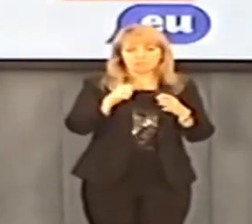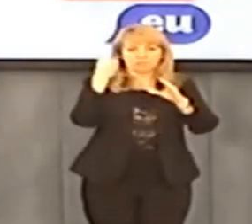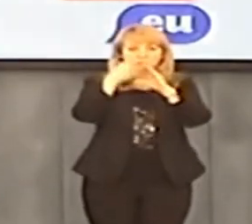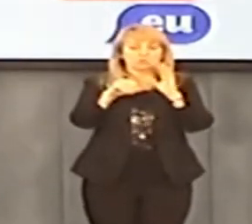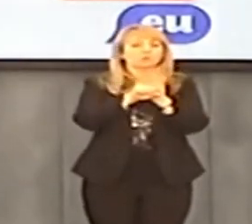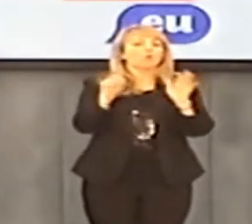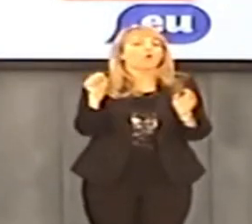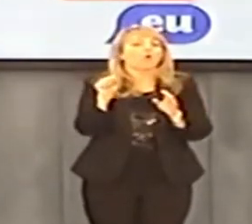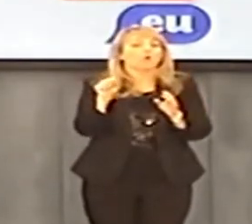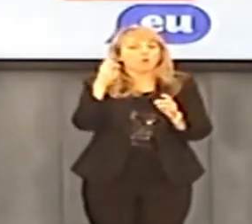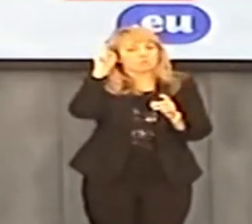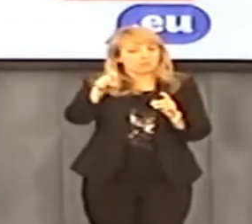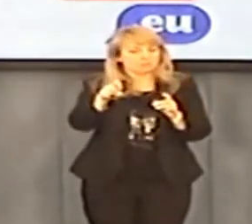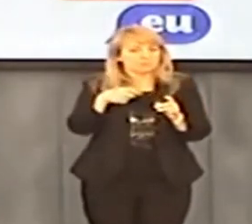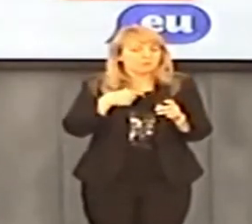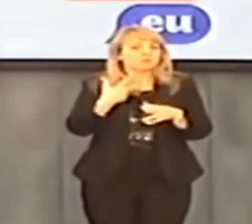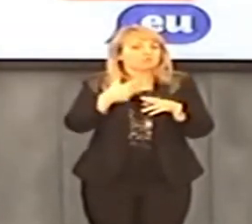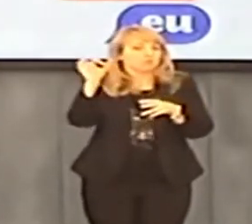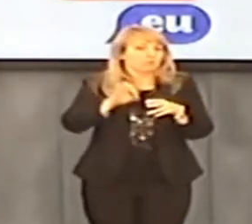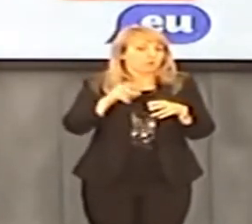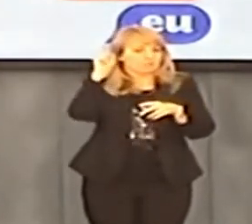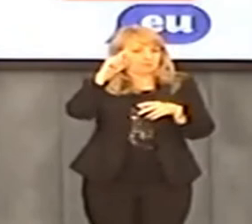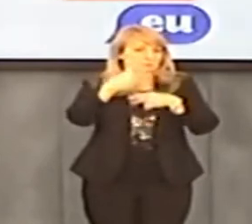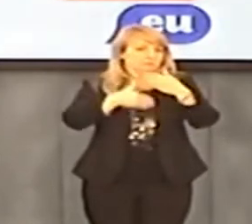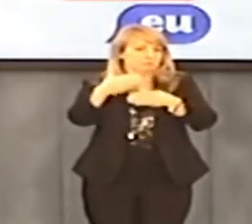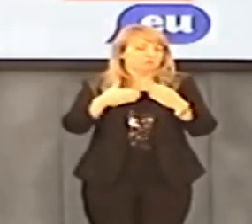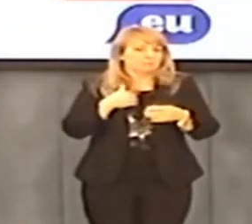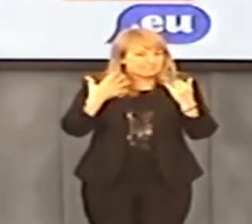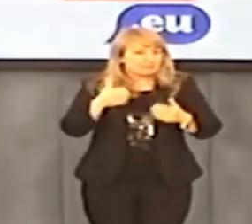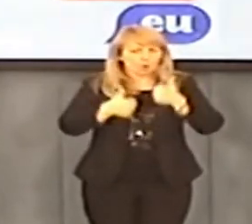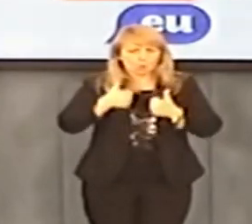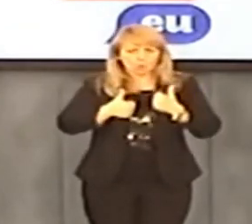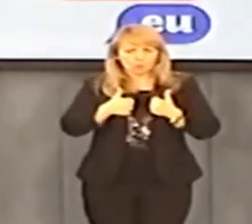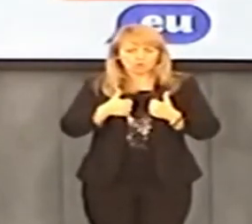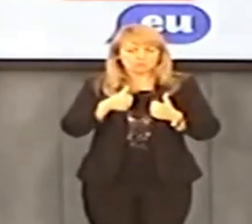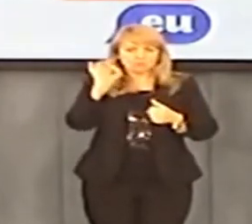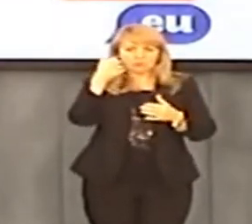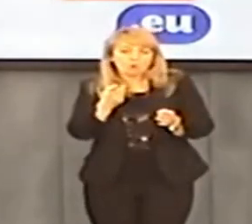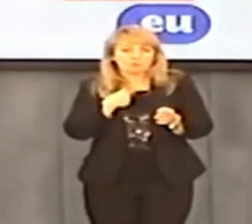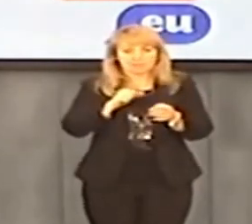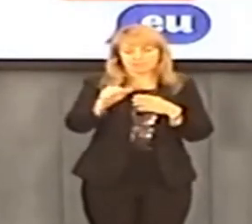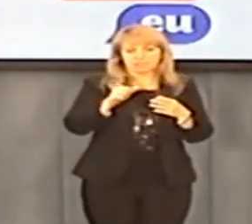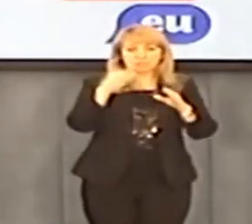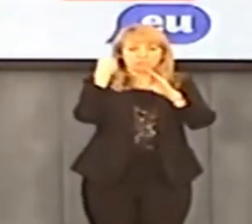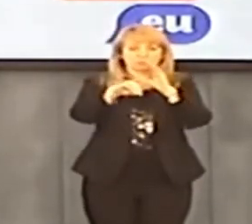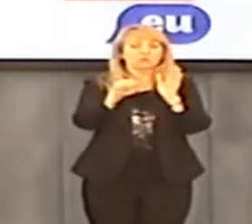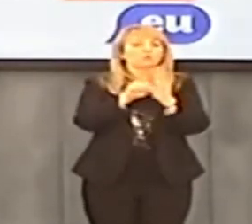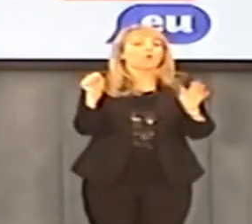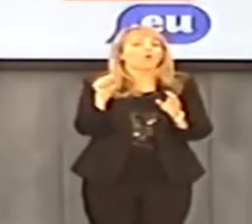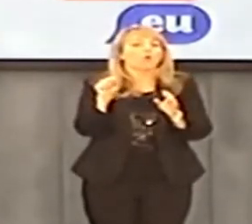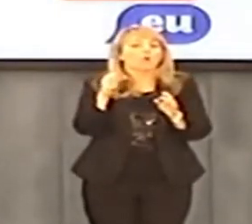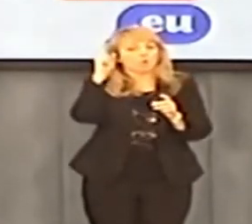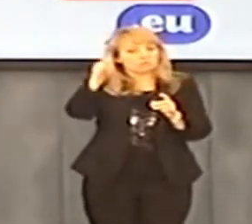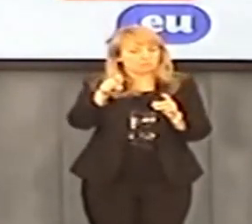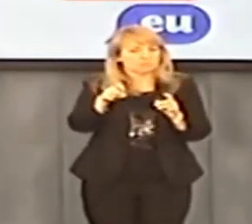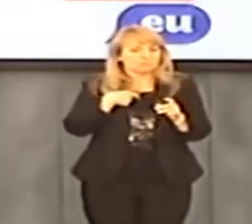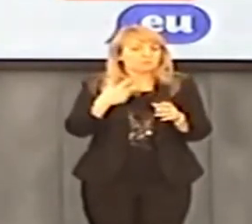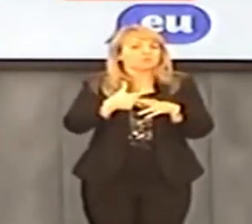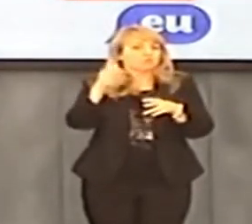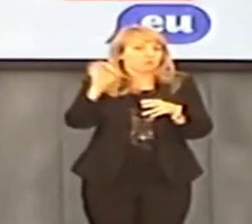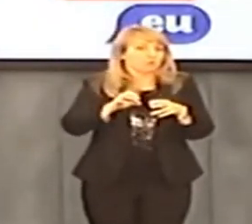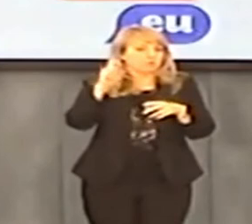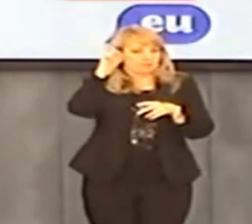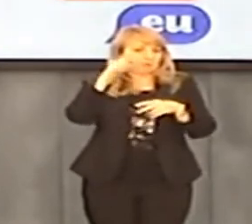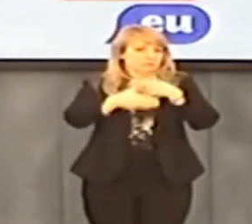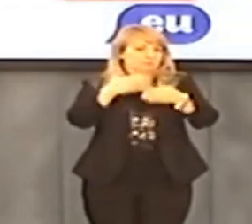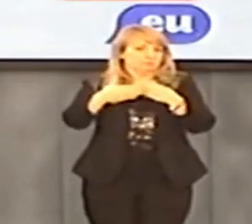2020 będzie tańsza niż w Niemczech? Energia, gaz, prąd i tak dalej. Bo my jesteśmy głównym dostawcą do Niemiec. 43% obrotu robimy z Niemcami.